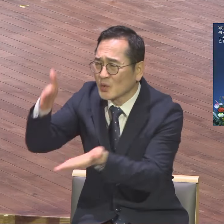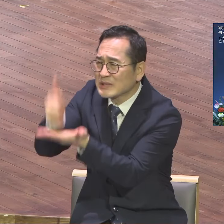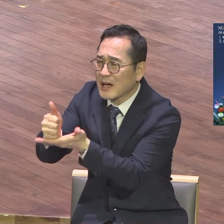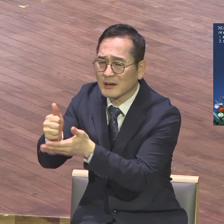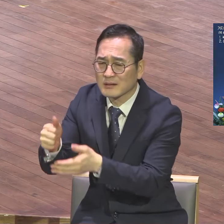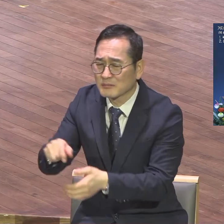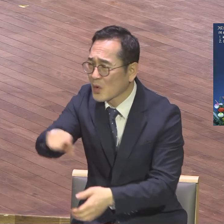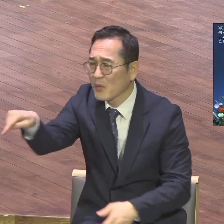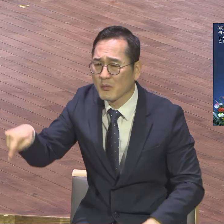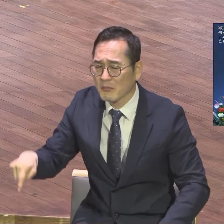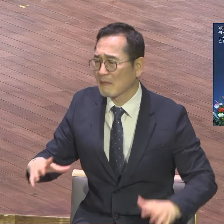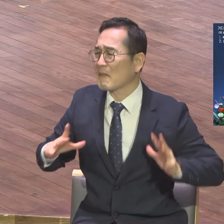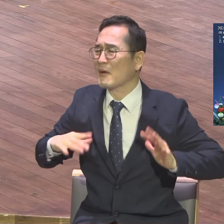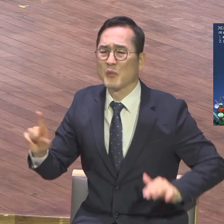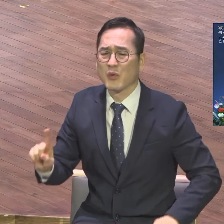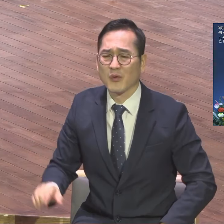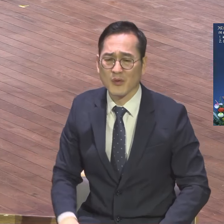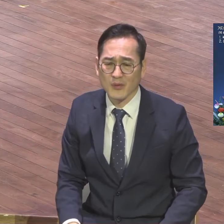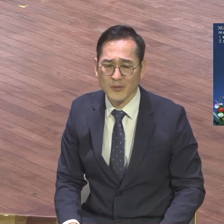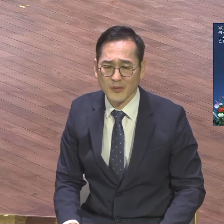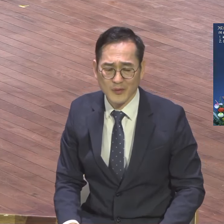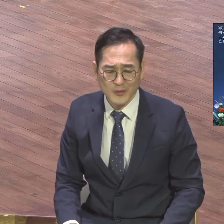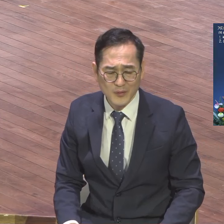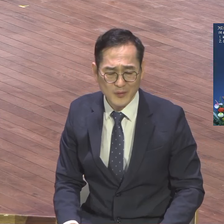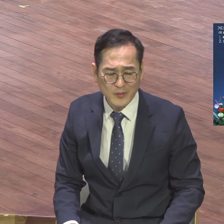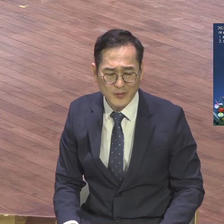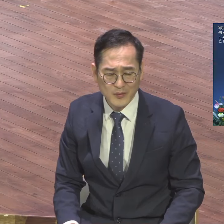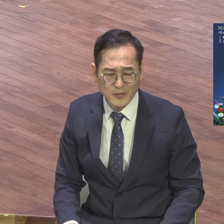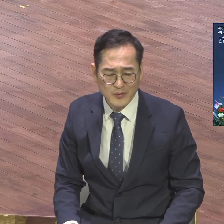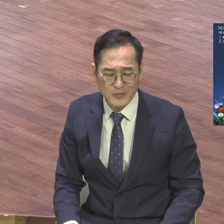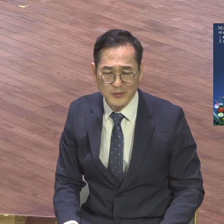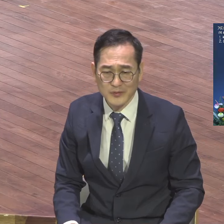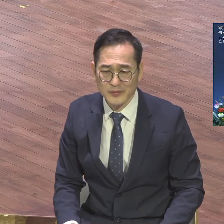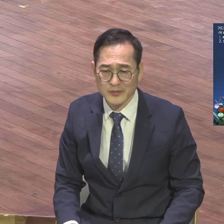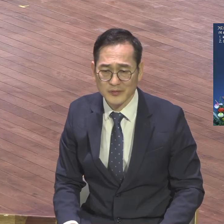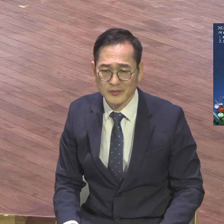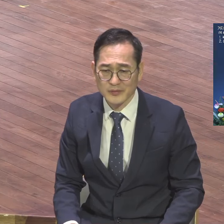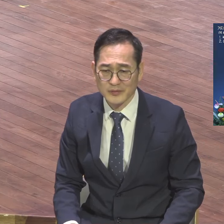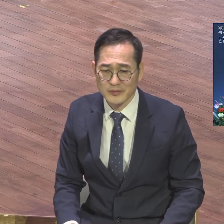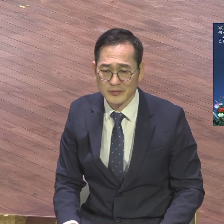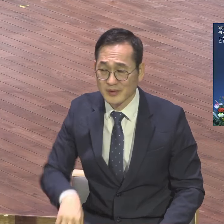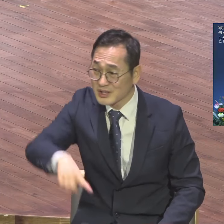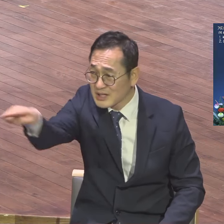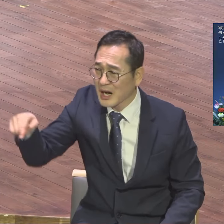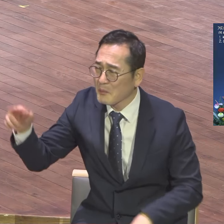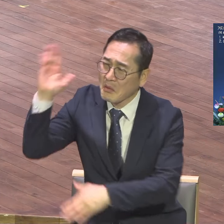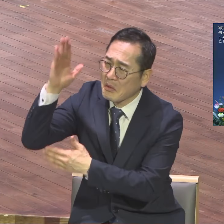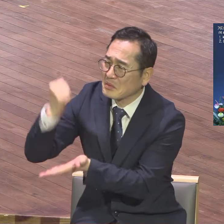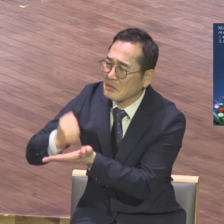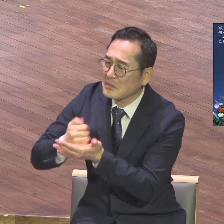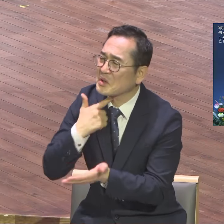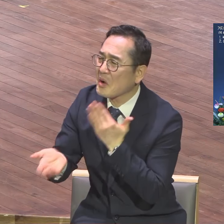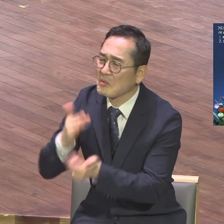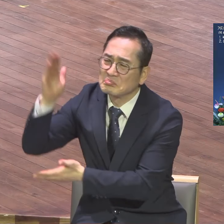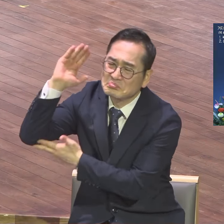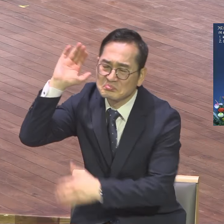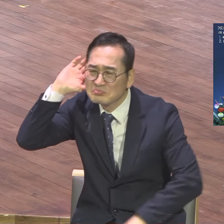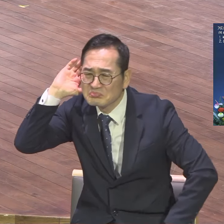되는데 세상적인 말로 하면 뭐든 내가 들어야지 나를 통해 역사하신 그분의 역사를